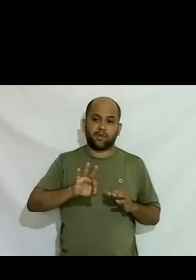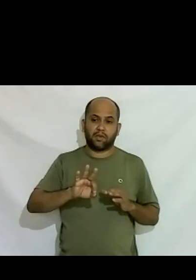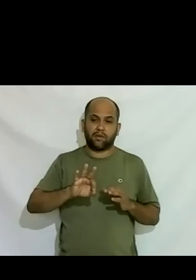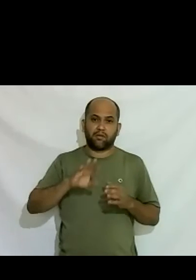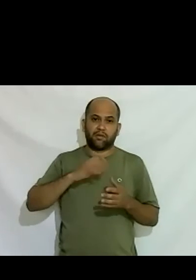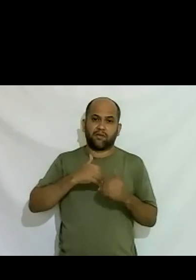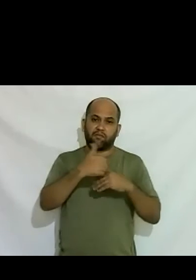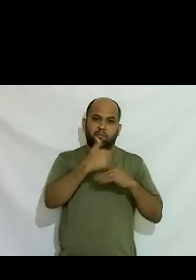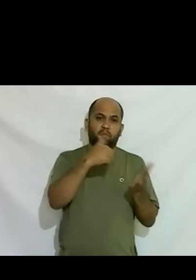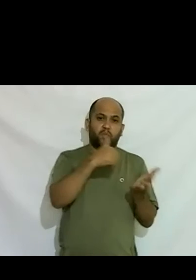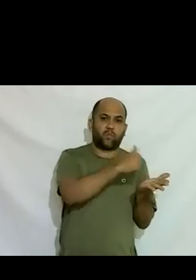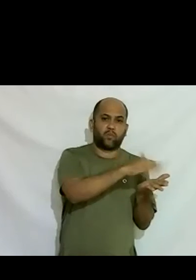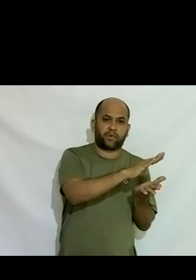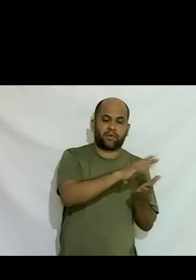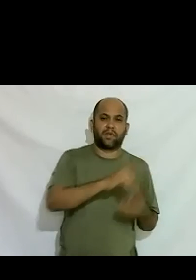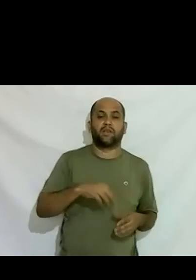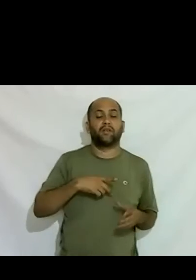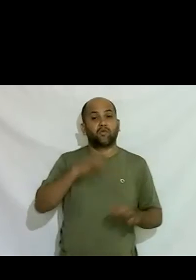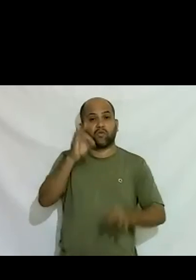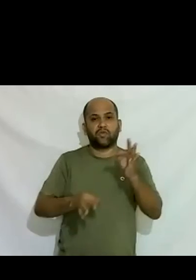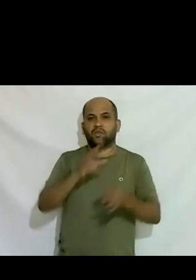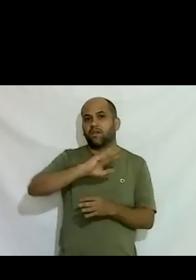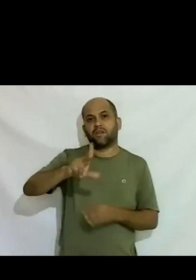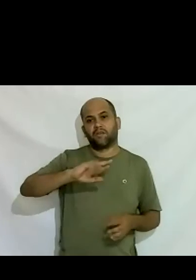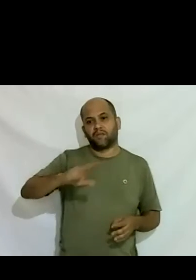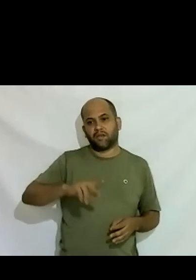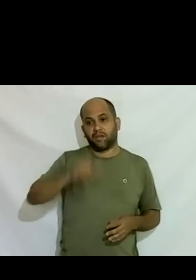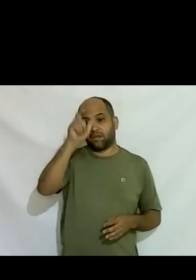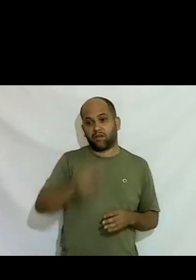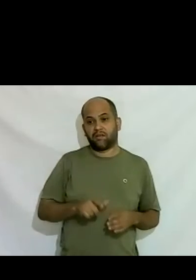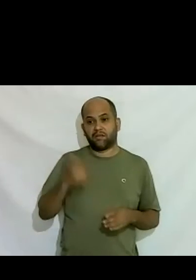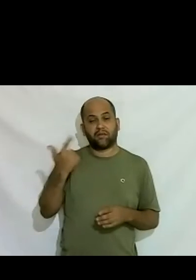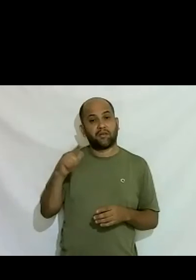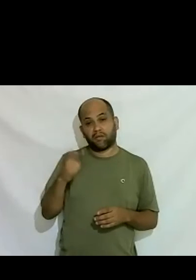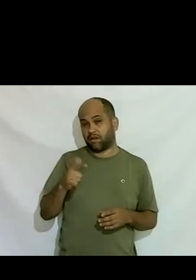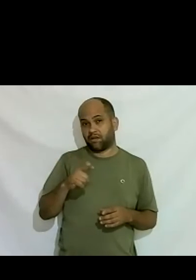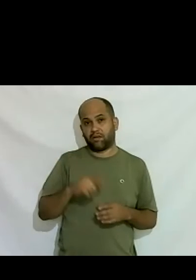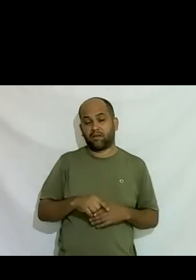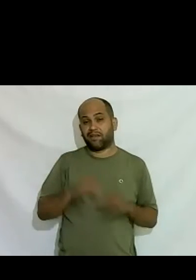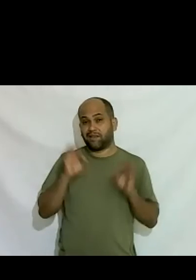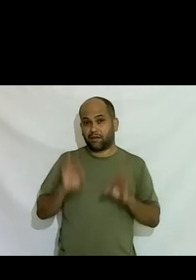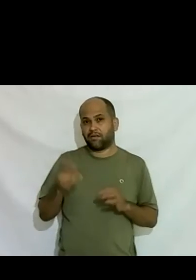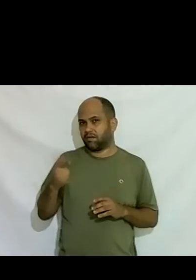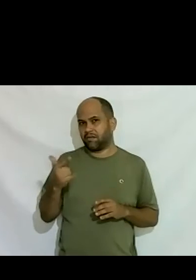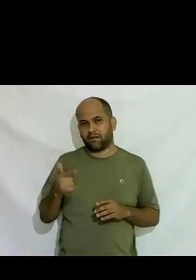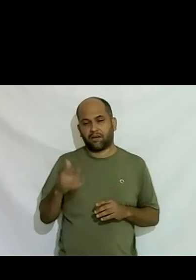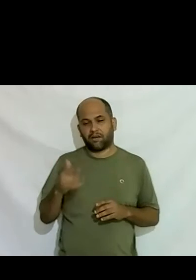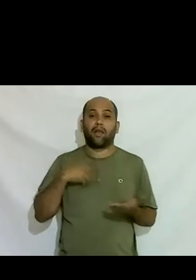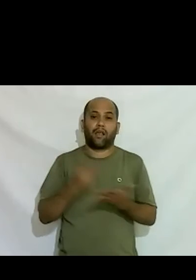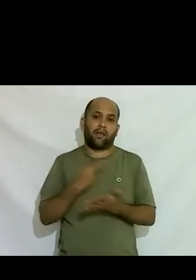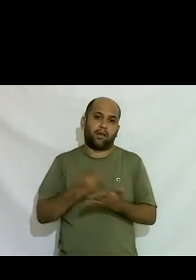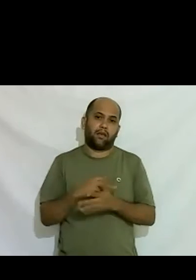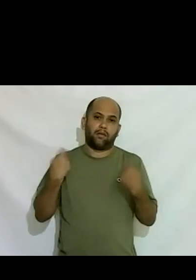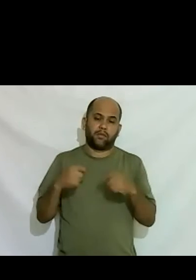isso não é justo isso não está certo e a gente precisa lidar isso